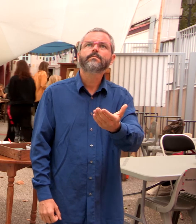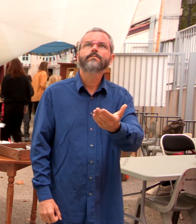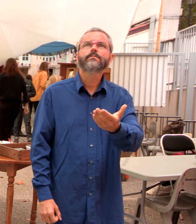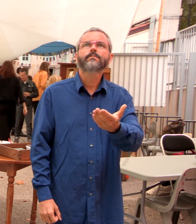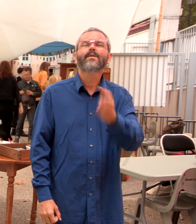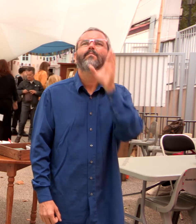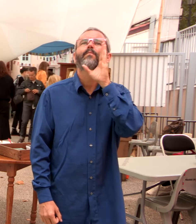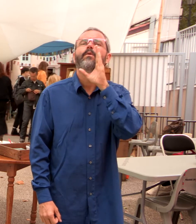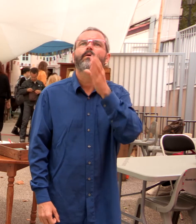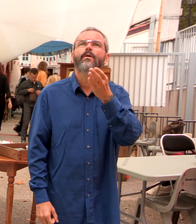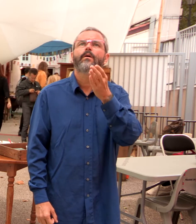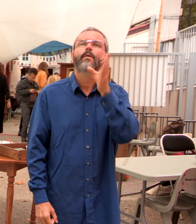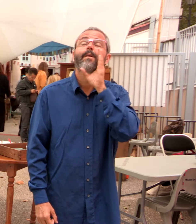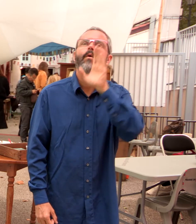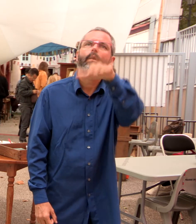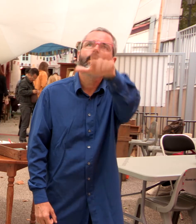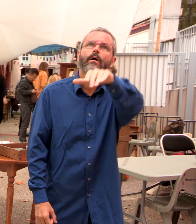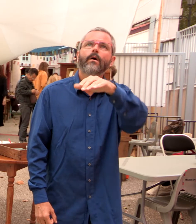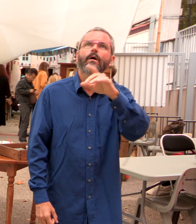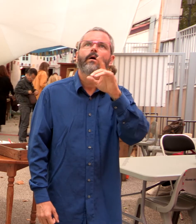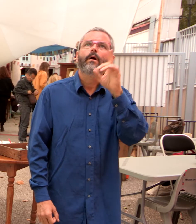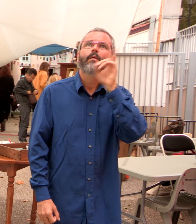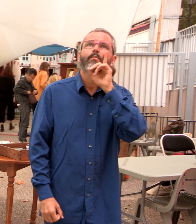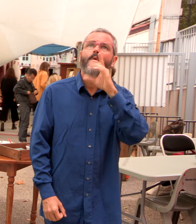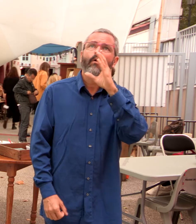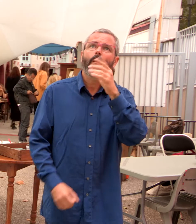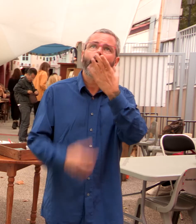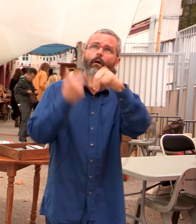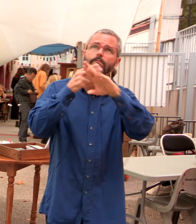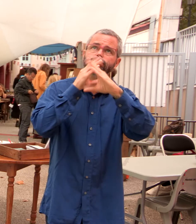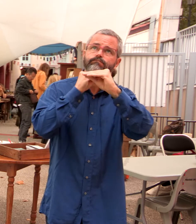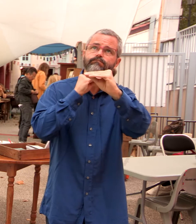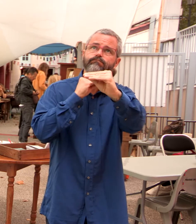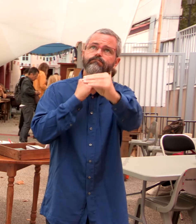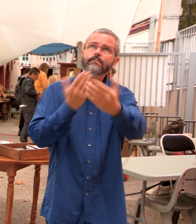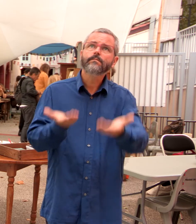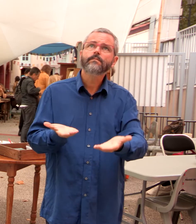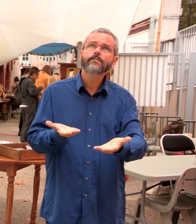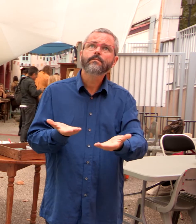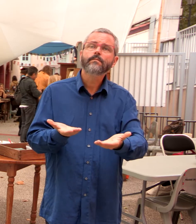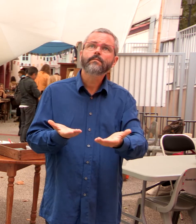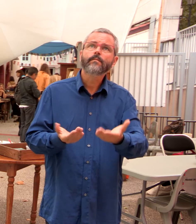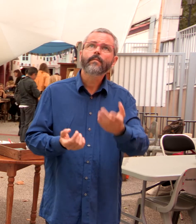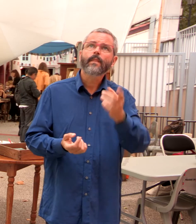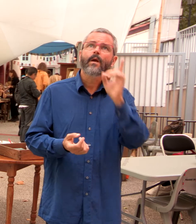Maman, Maman, pourquoi tu ne veux plus répondre ? Pourquoi tu veux que j'aille dans la forêt